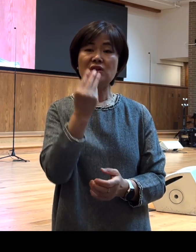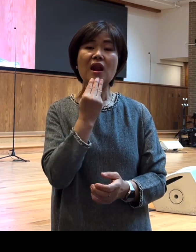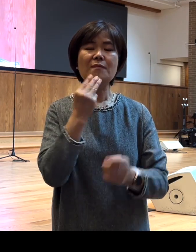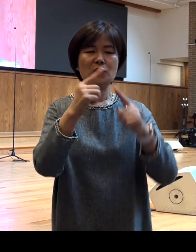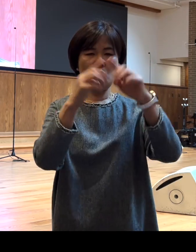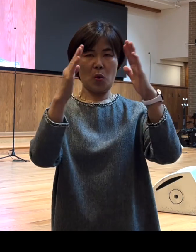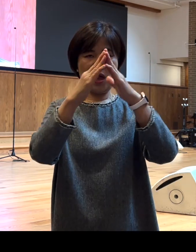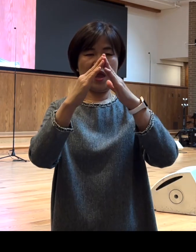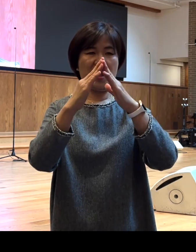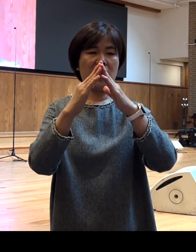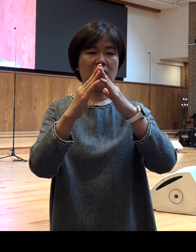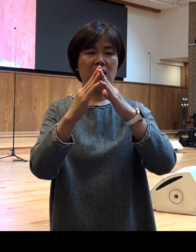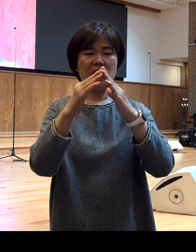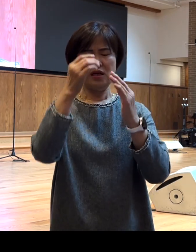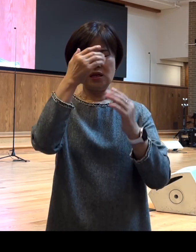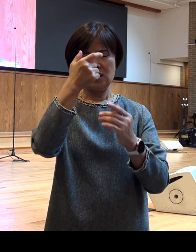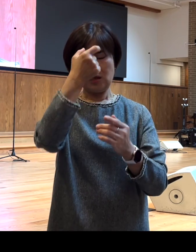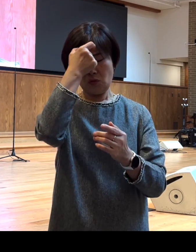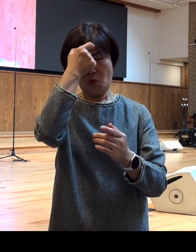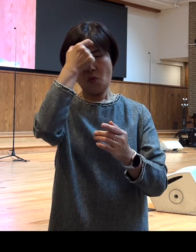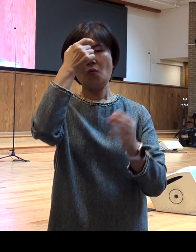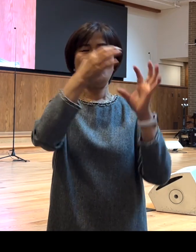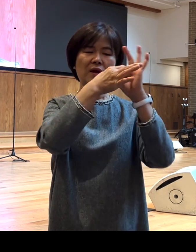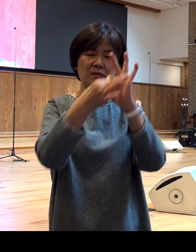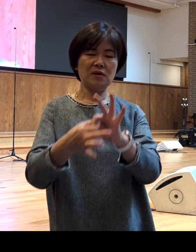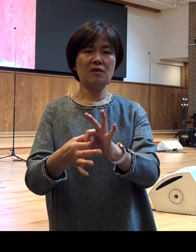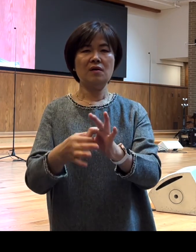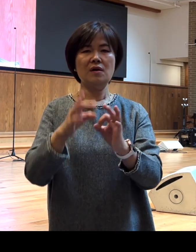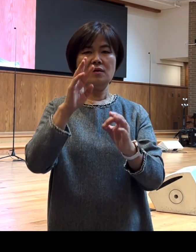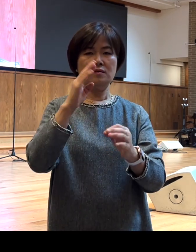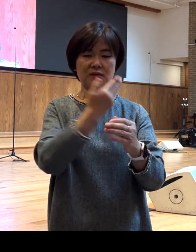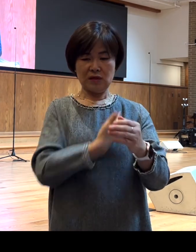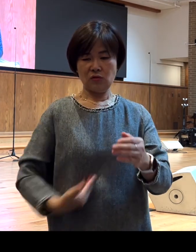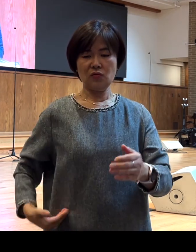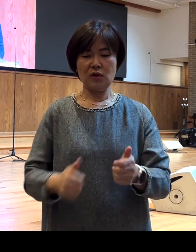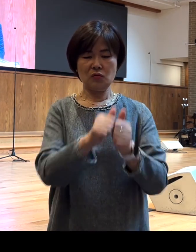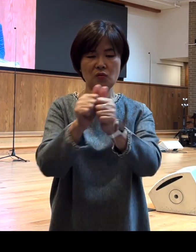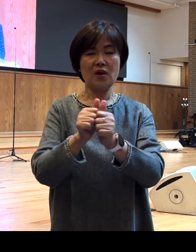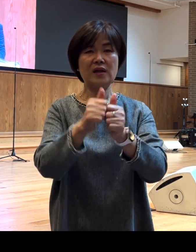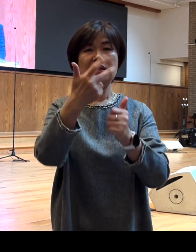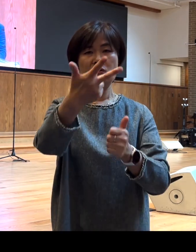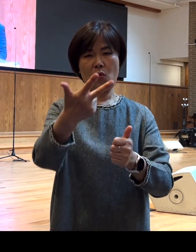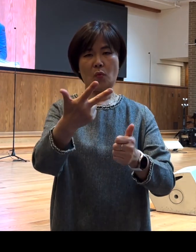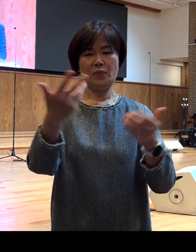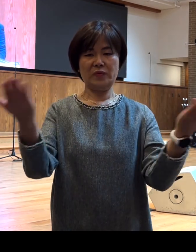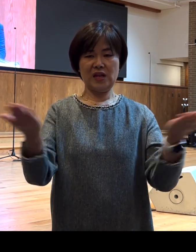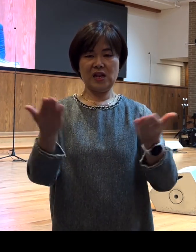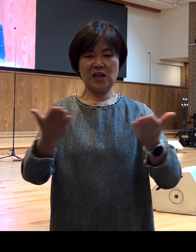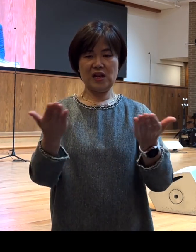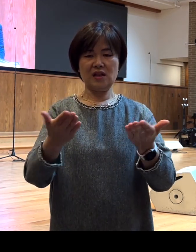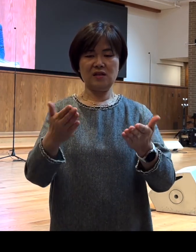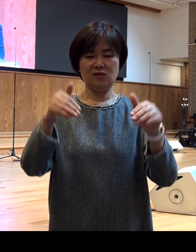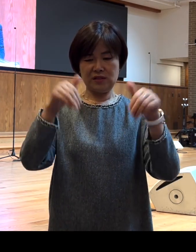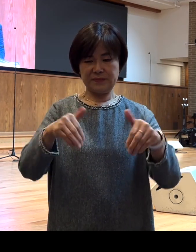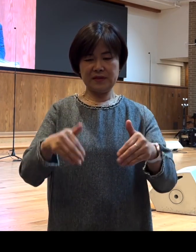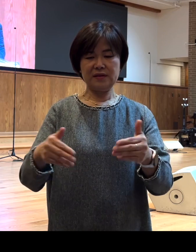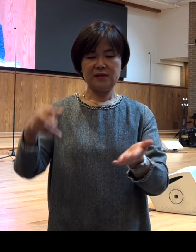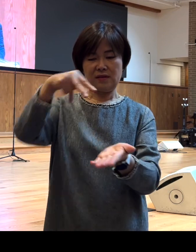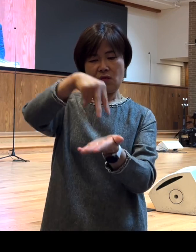기도하면서 사도들과 동역할 일곱 명의 일꾼을 세웠던 것과 마찬가지로 아마 누가는